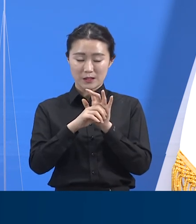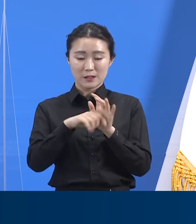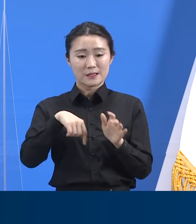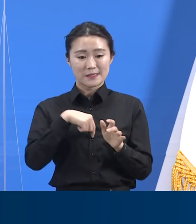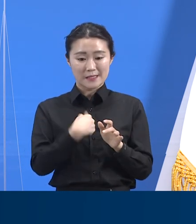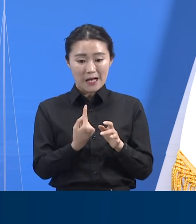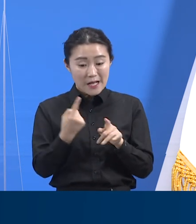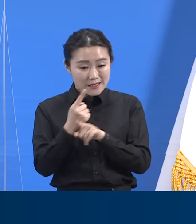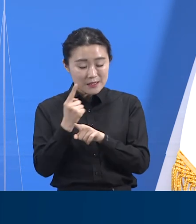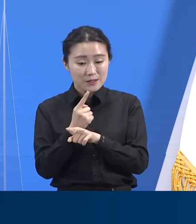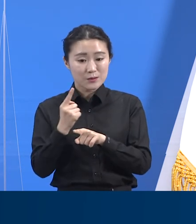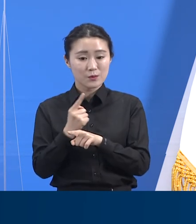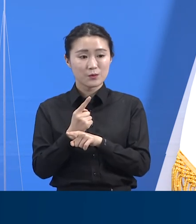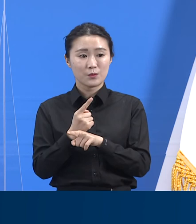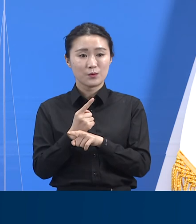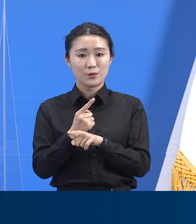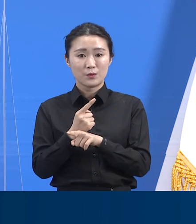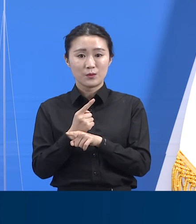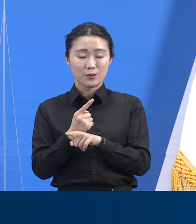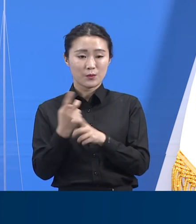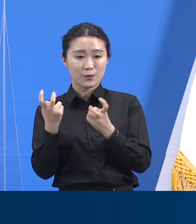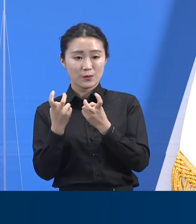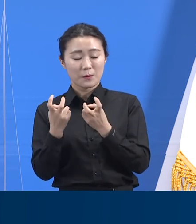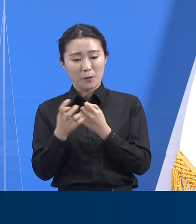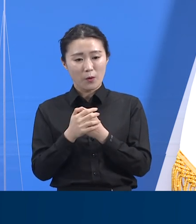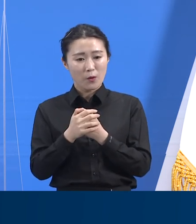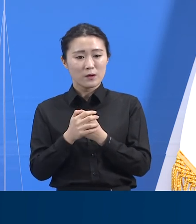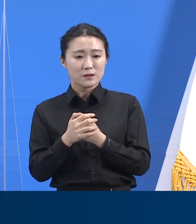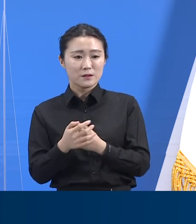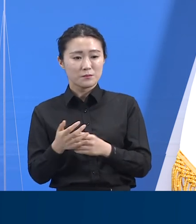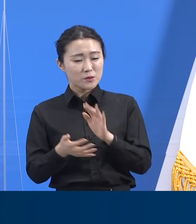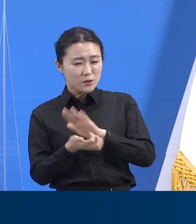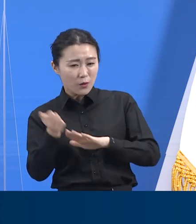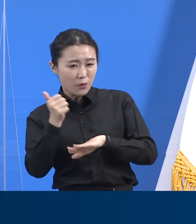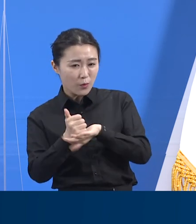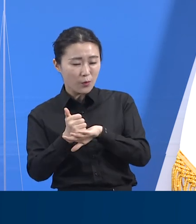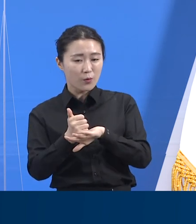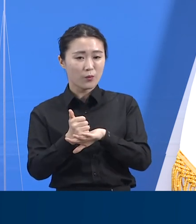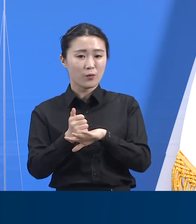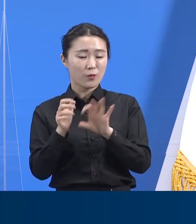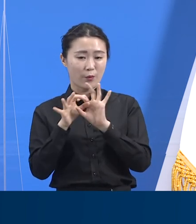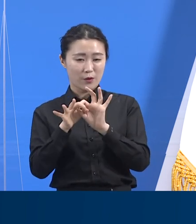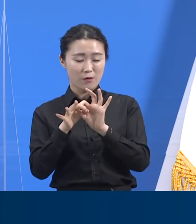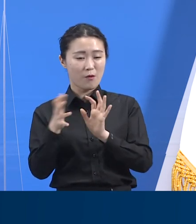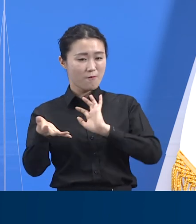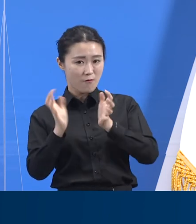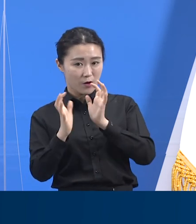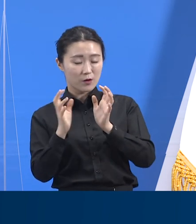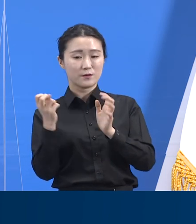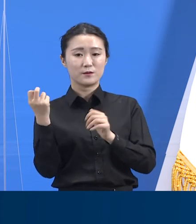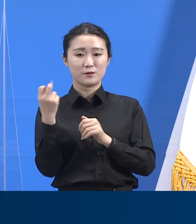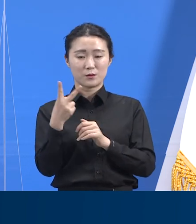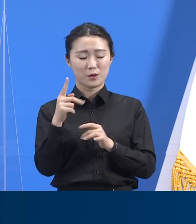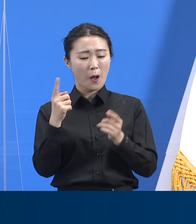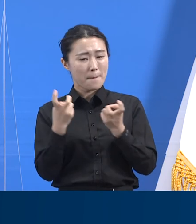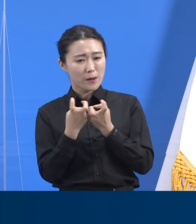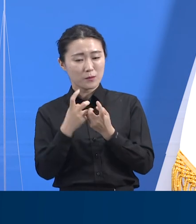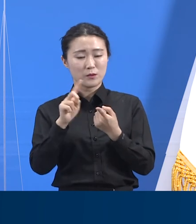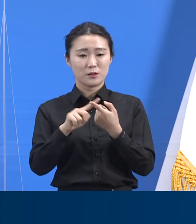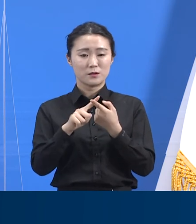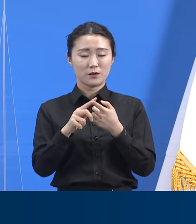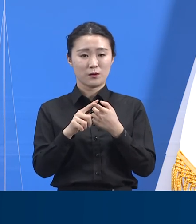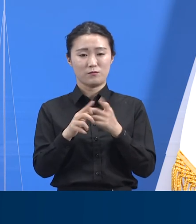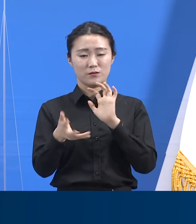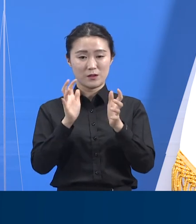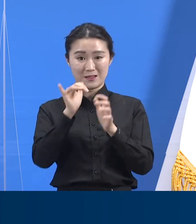공유하고 이를 잘 활용할 수 있는 방안에 대해 논의합니다. 언론에서도 현장 취재가 가능하고 실시간